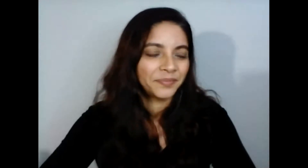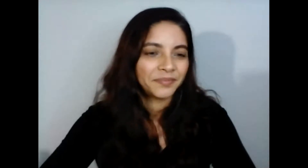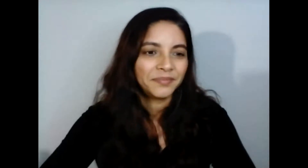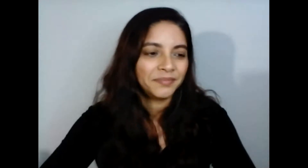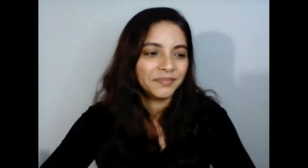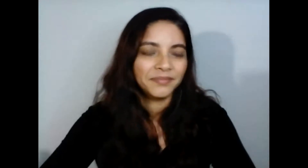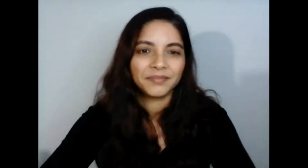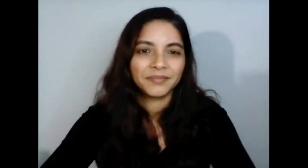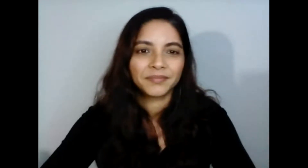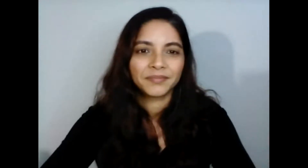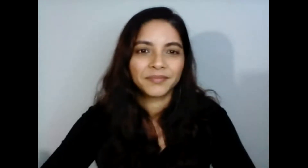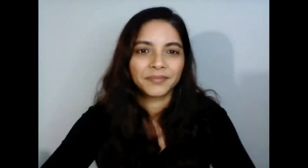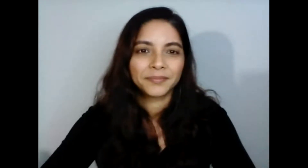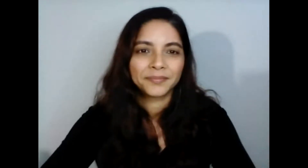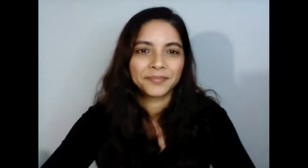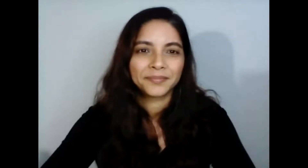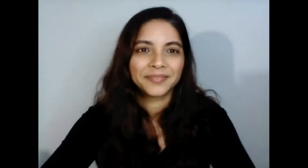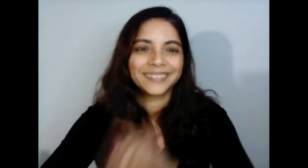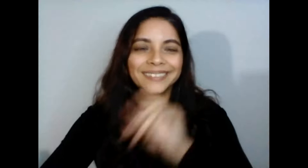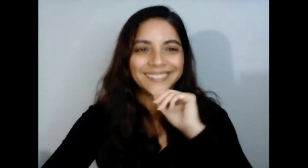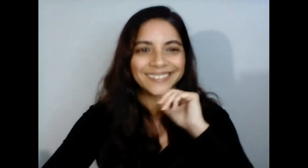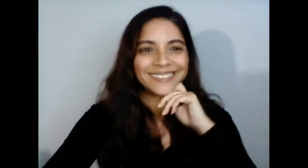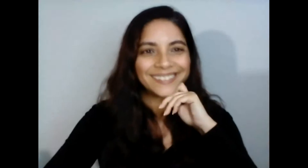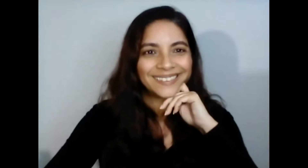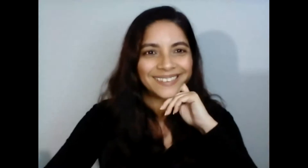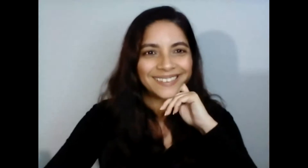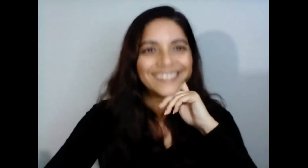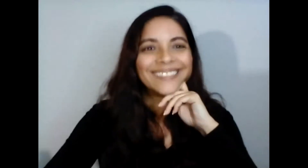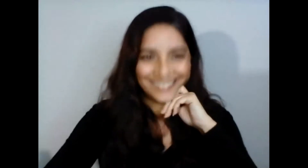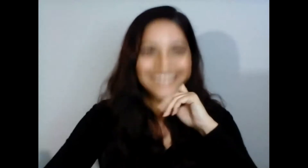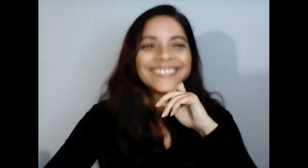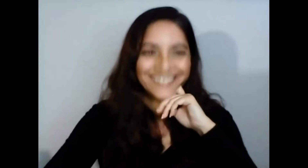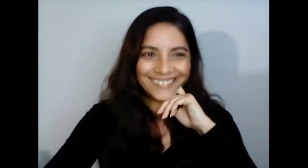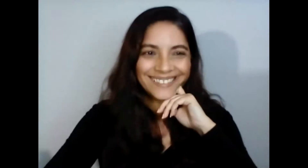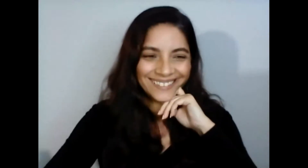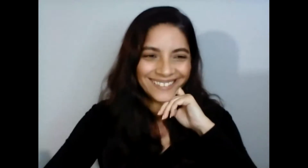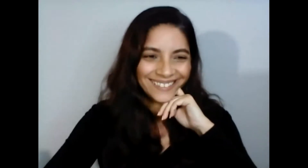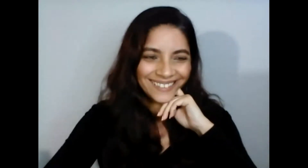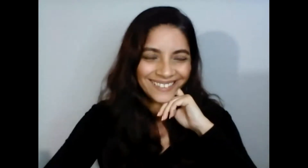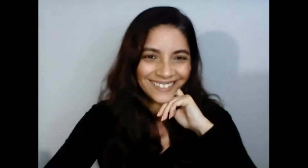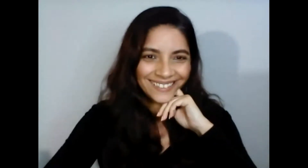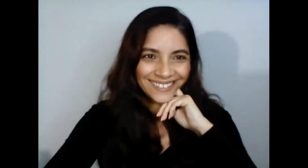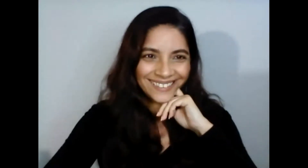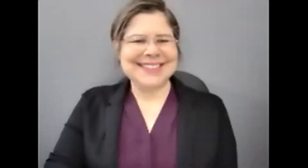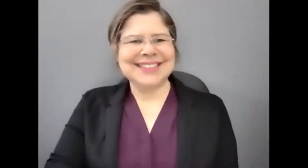quién dice yo voy a Evelyn hacemos el cambio sí voy ahora